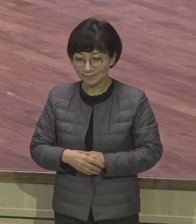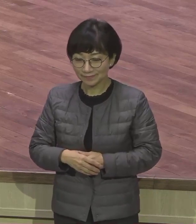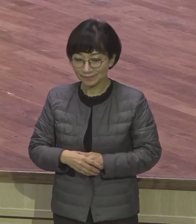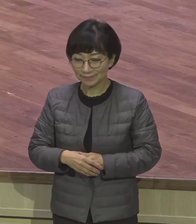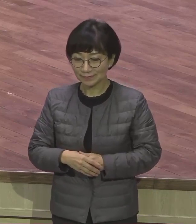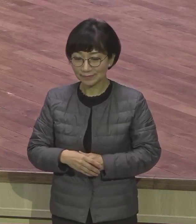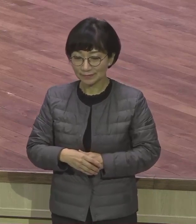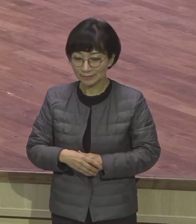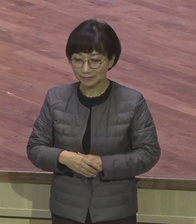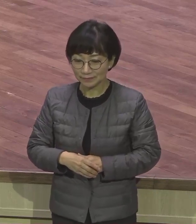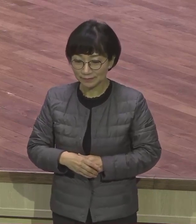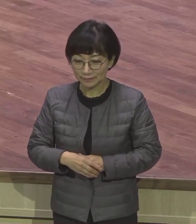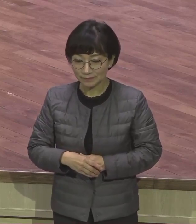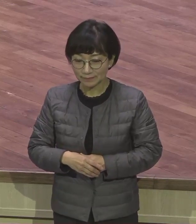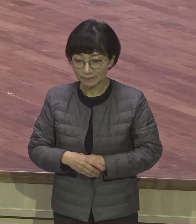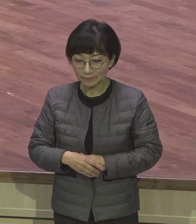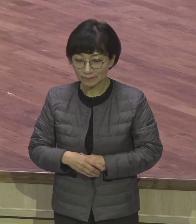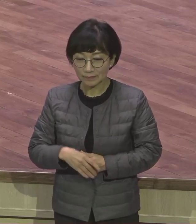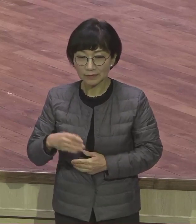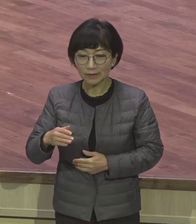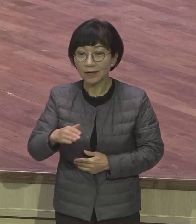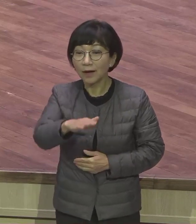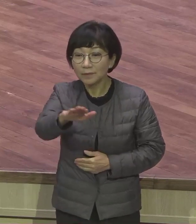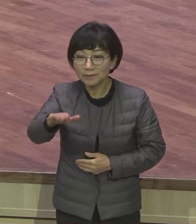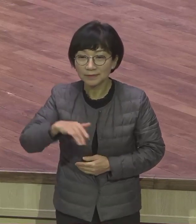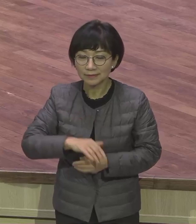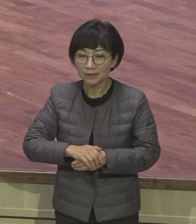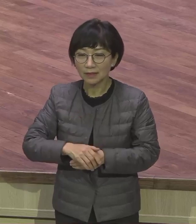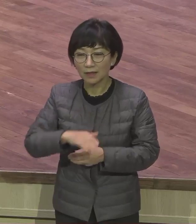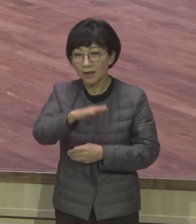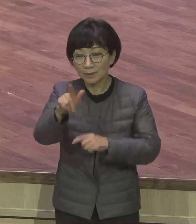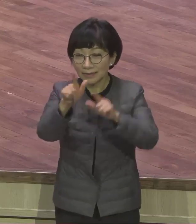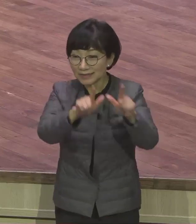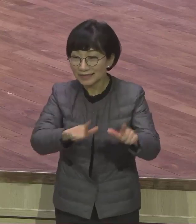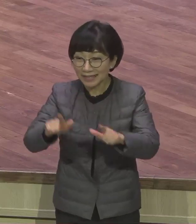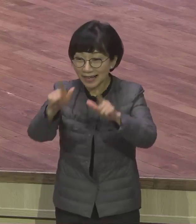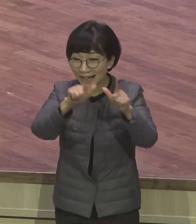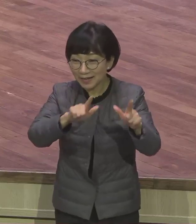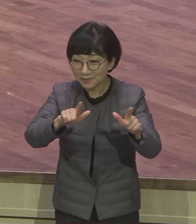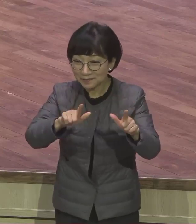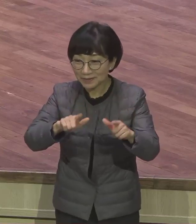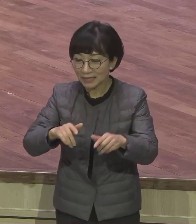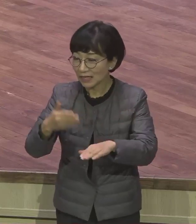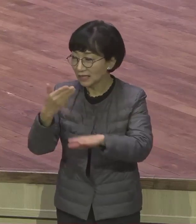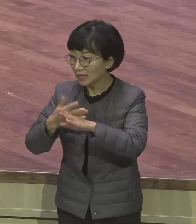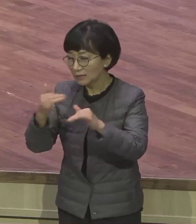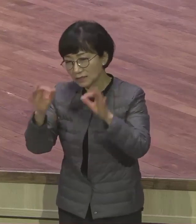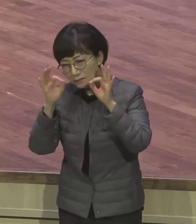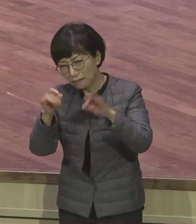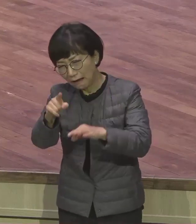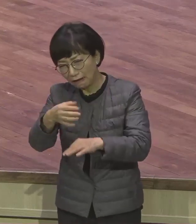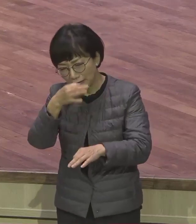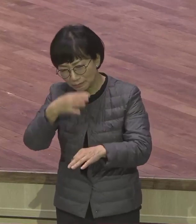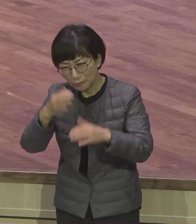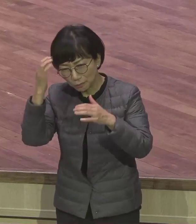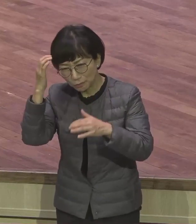하나님과 남들이 볼 때 힘들고 어려 보이지만 여러분은 변화해야 됩니다. 내 영혼 평안에